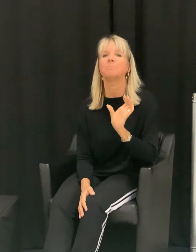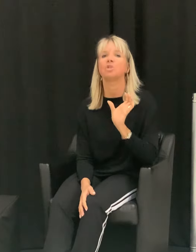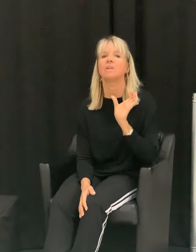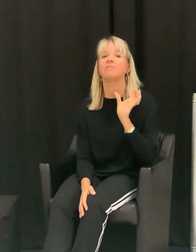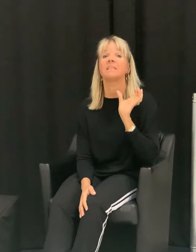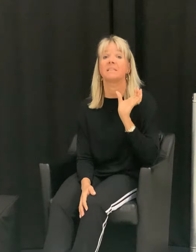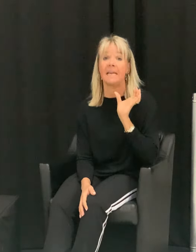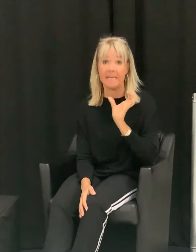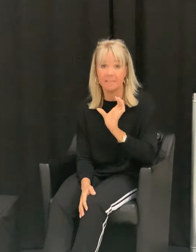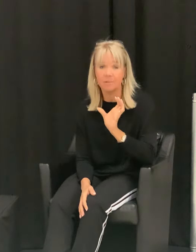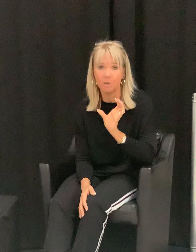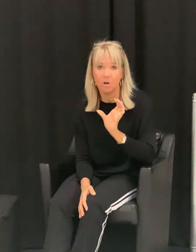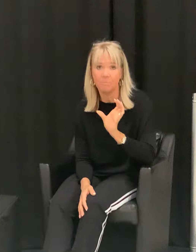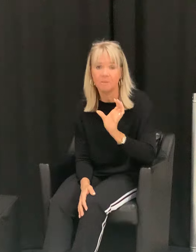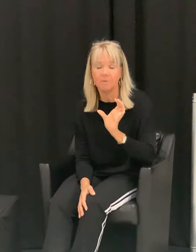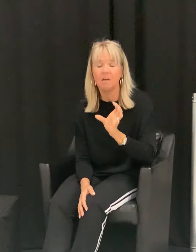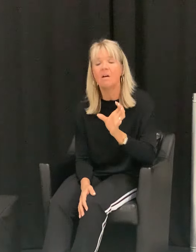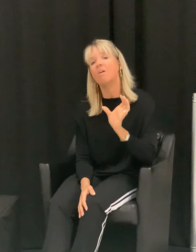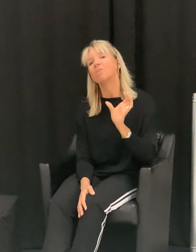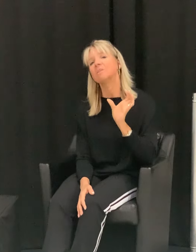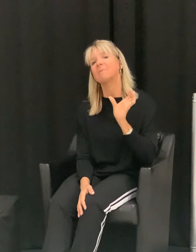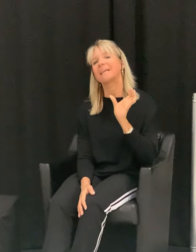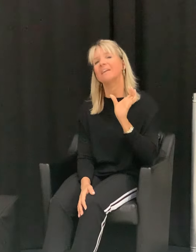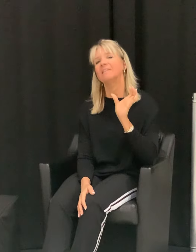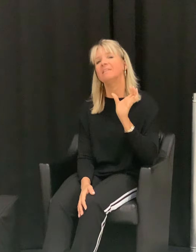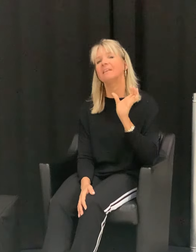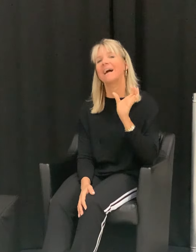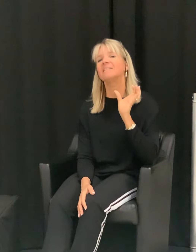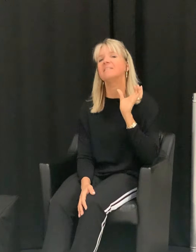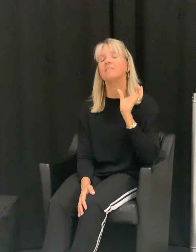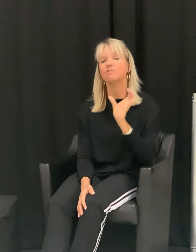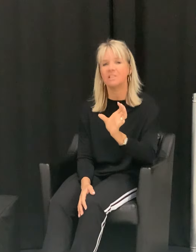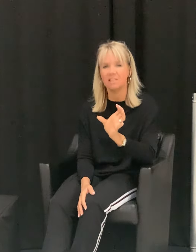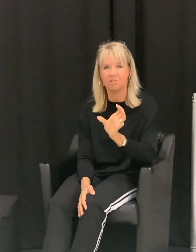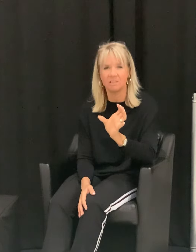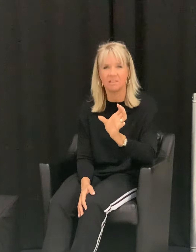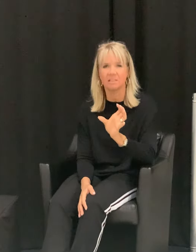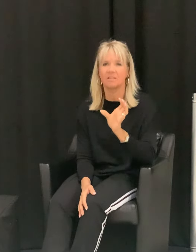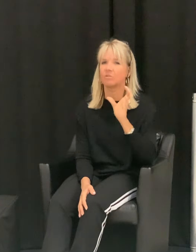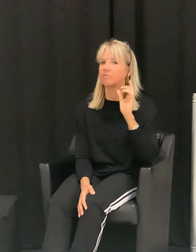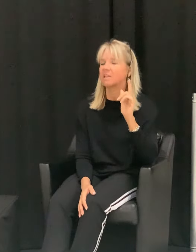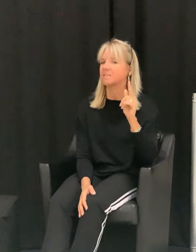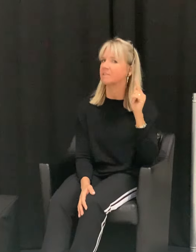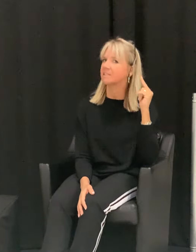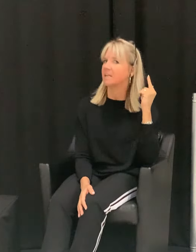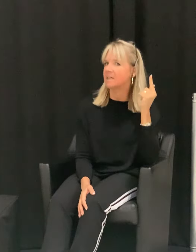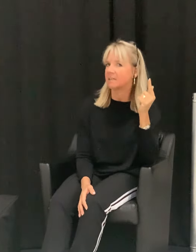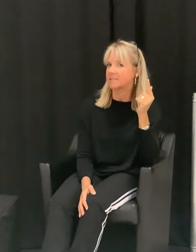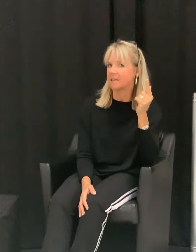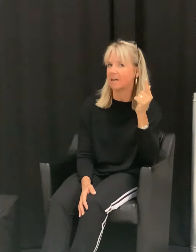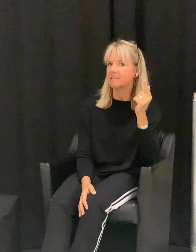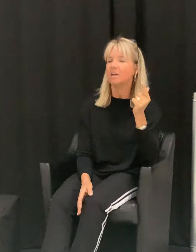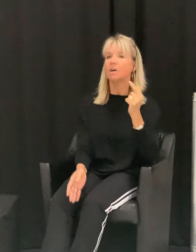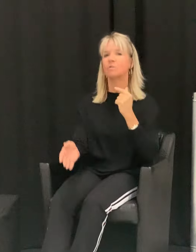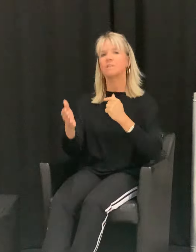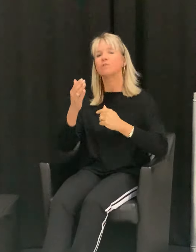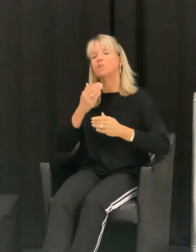beschäftigt, es hinzubekommen und man kann gar nicht sich auf sich konzentrieren und auf das, was der Lehrer sagt und das wirklich